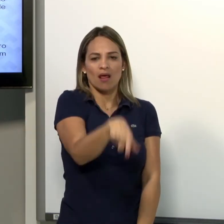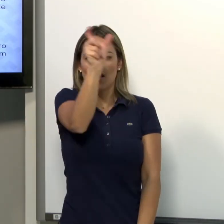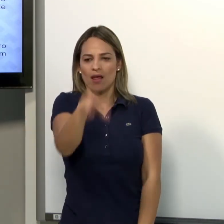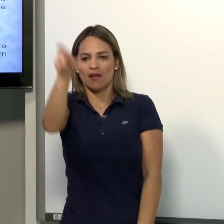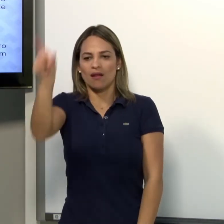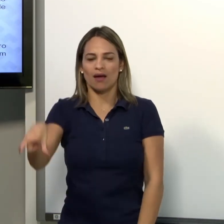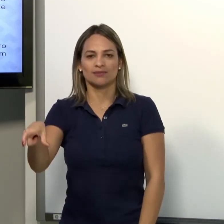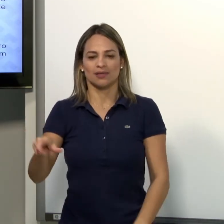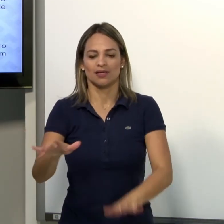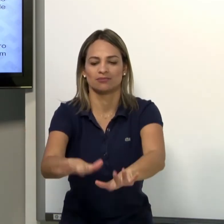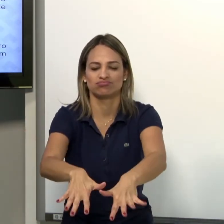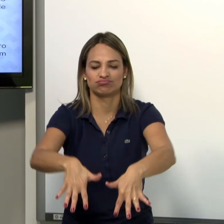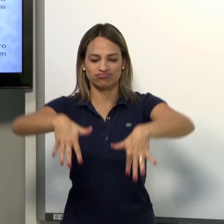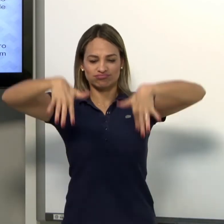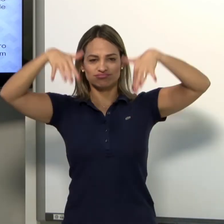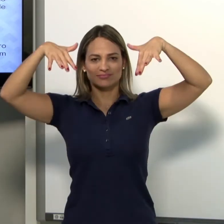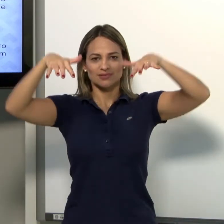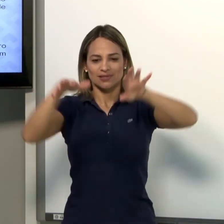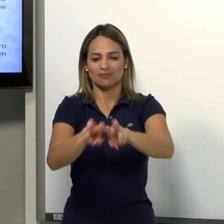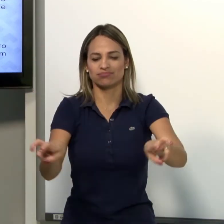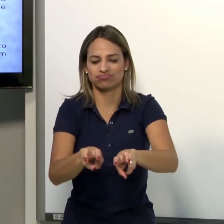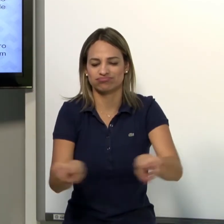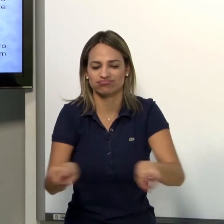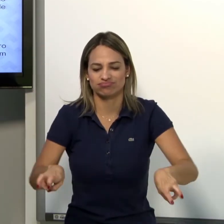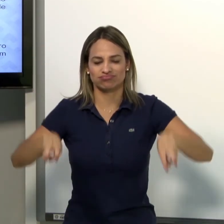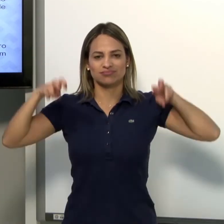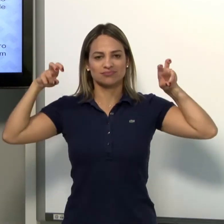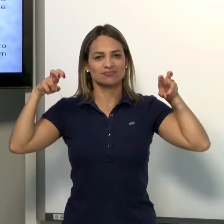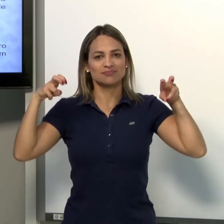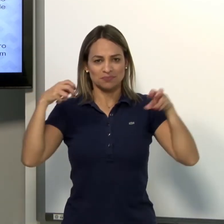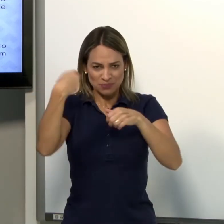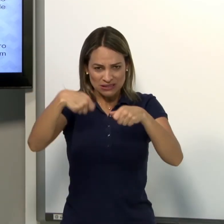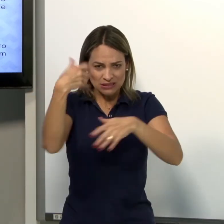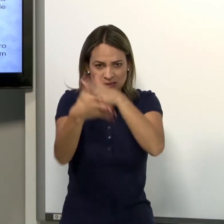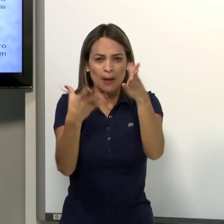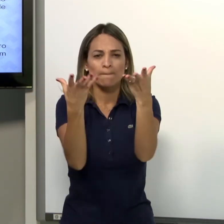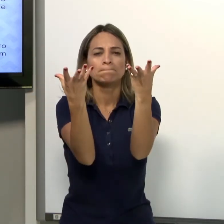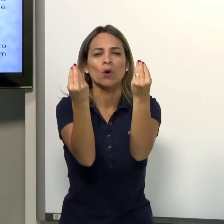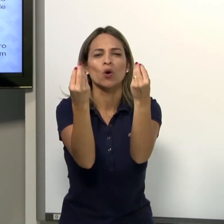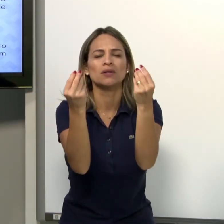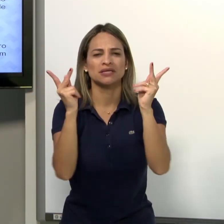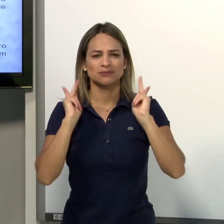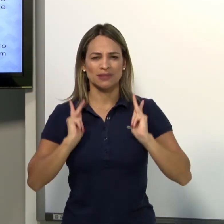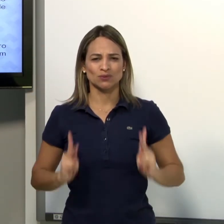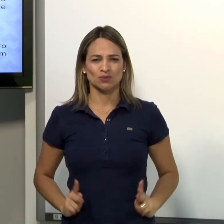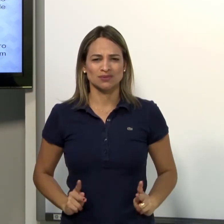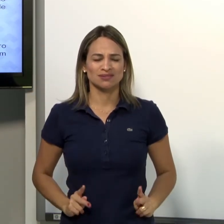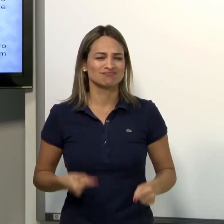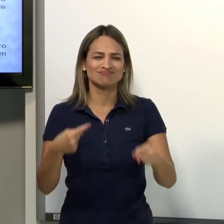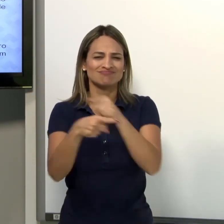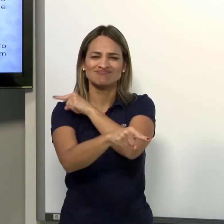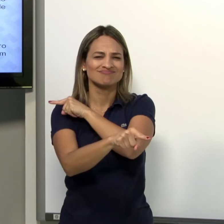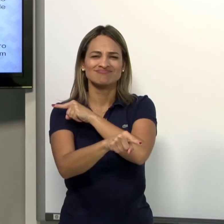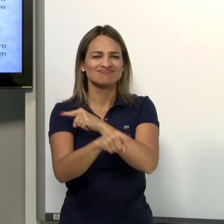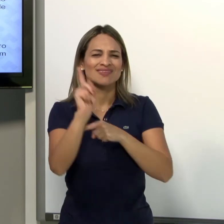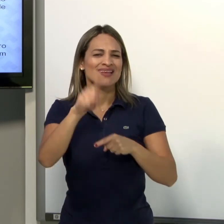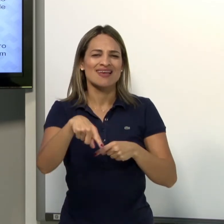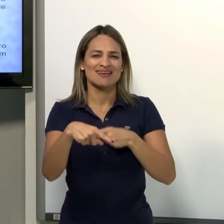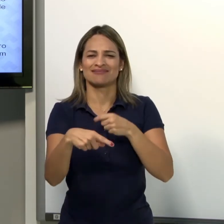para pessoa. Eu fico fazendo várias pessoas? Não, eu utilizo esse classificador para várias pessoas, para um ambiente cheio.